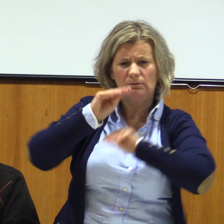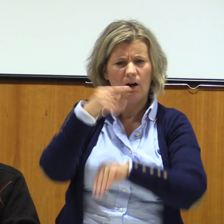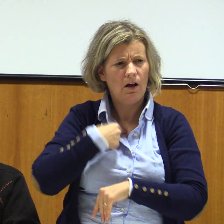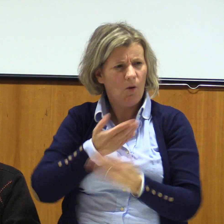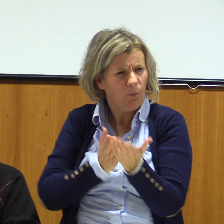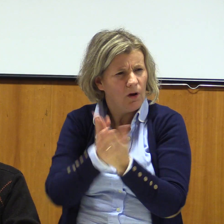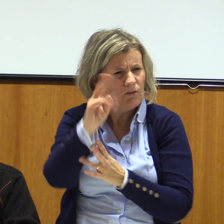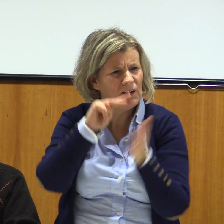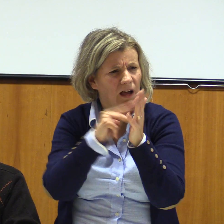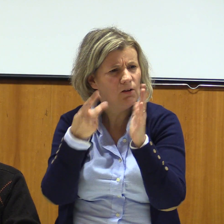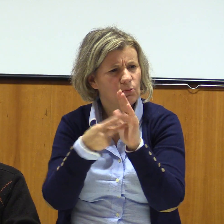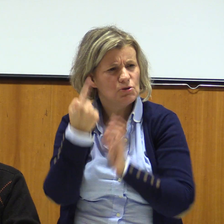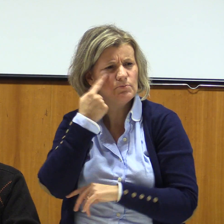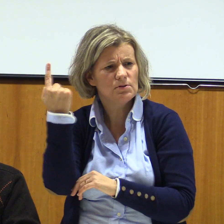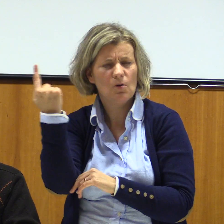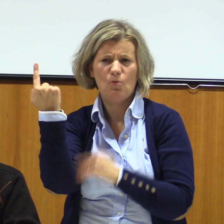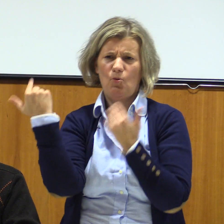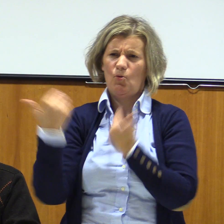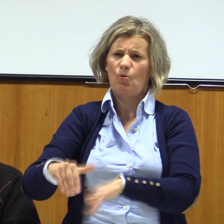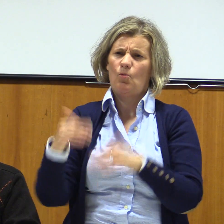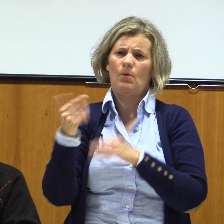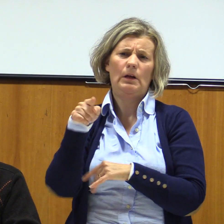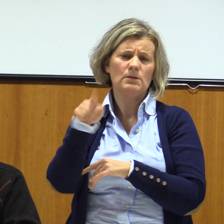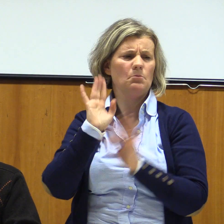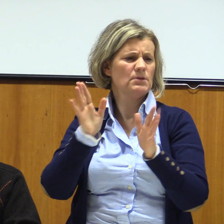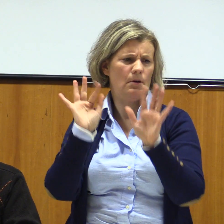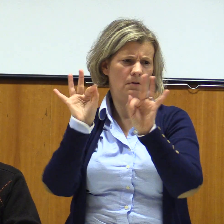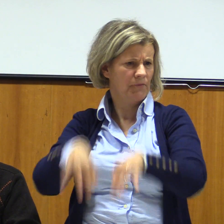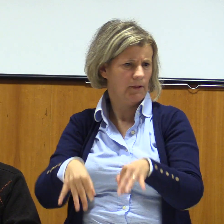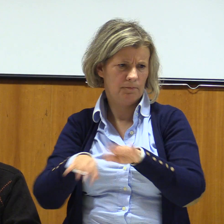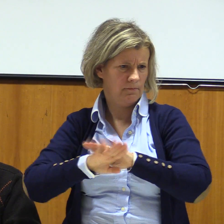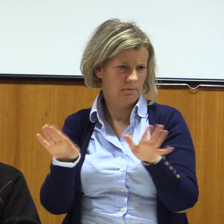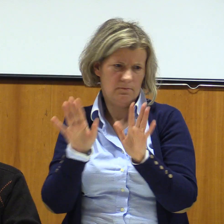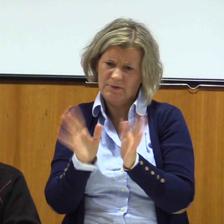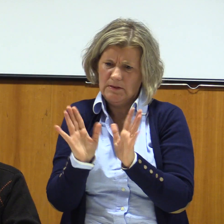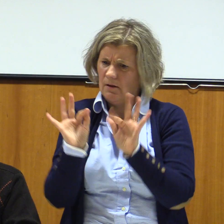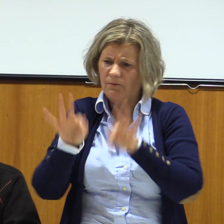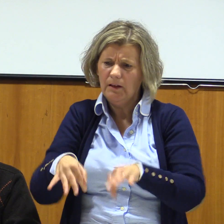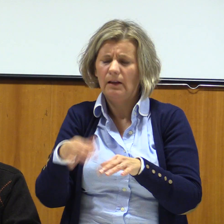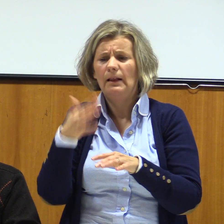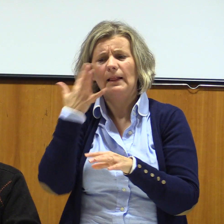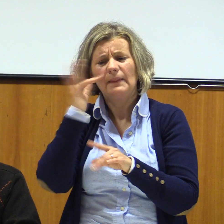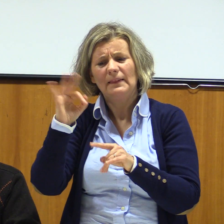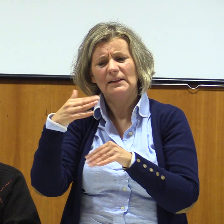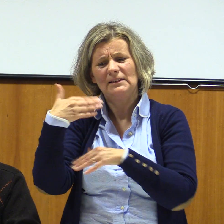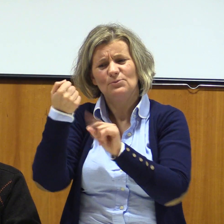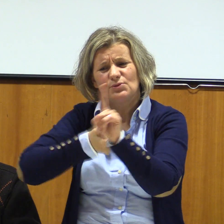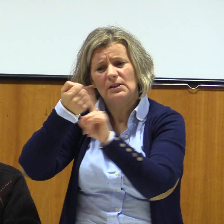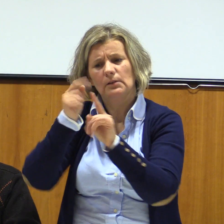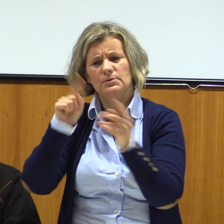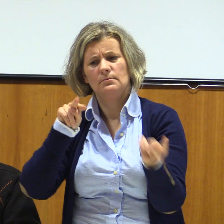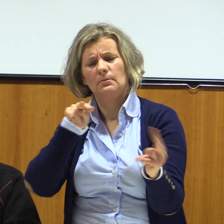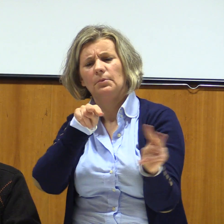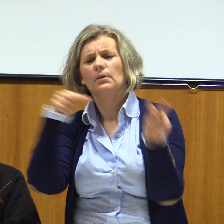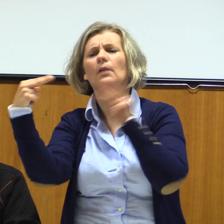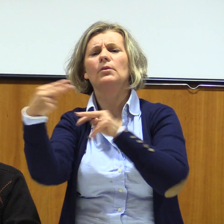portuguesa, temos uma série de deveres que nos são colocados, mas em termos de direitos não temos. Portanto, continuamos a ser técnicos hospitalizados, e nós queremos que esta situação